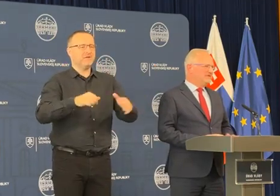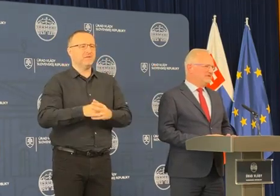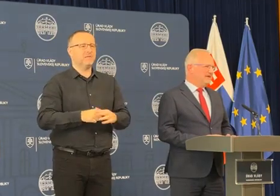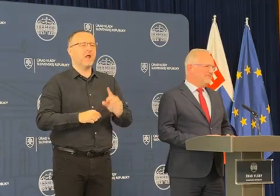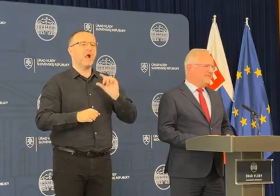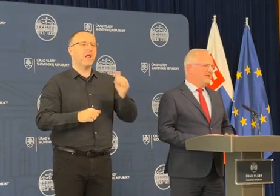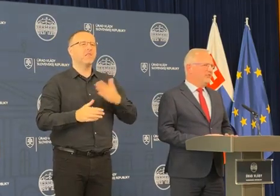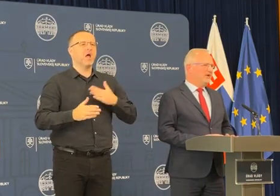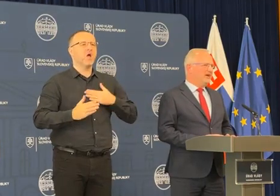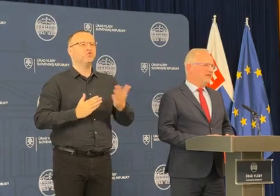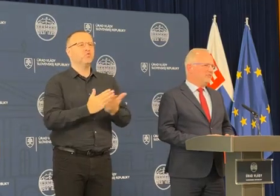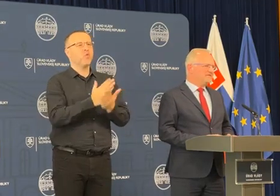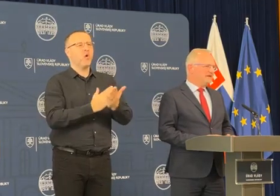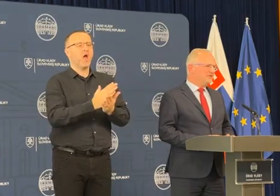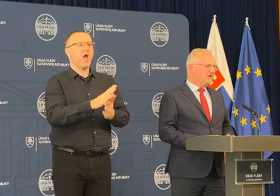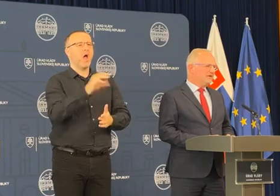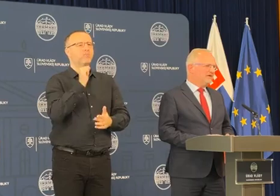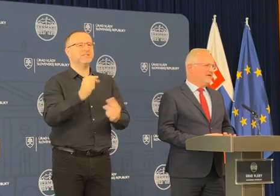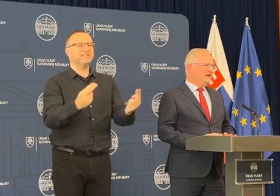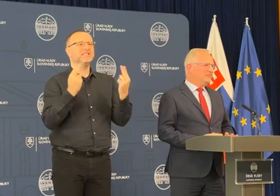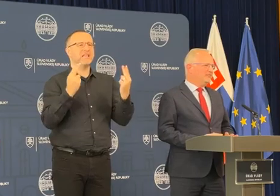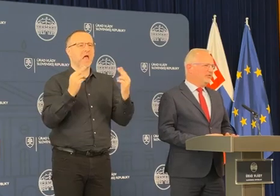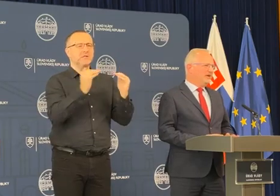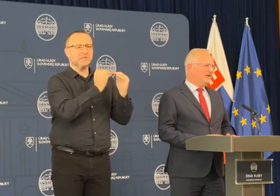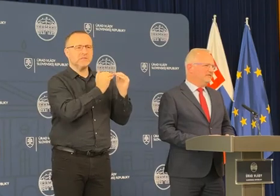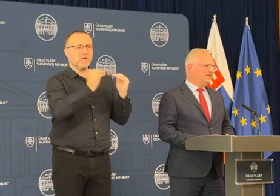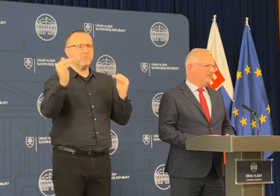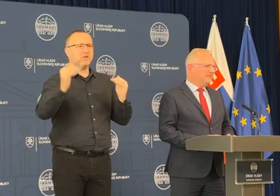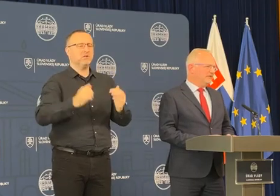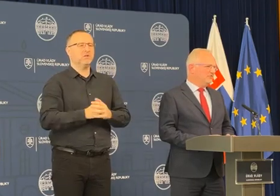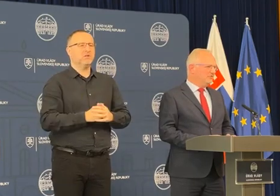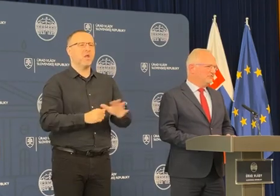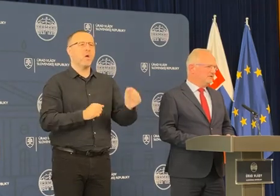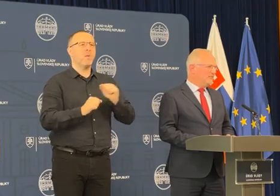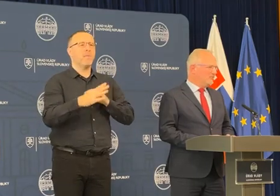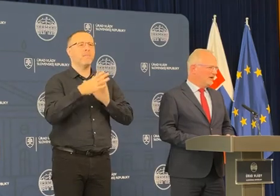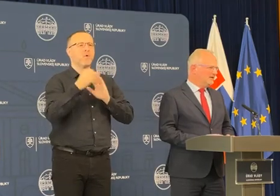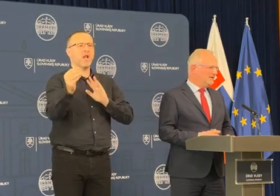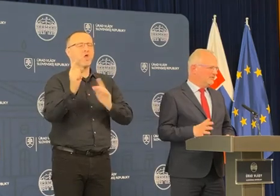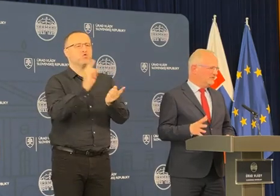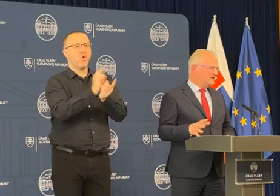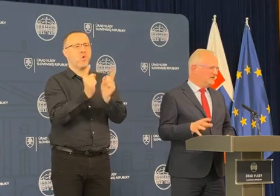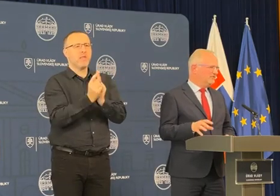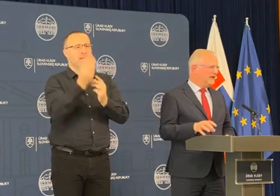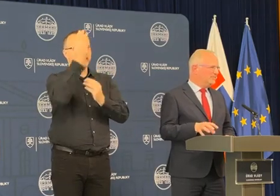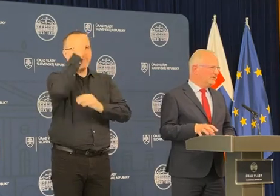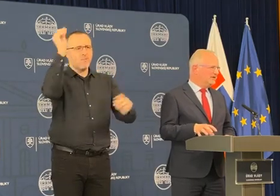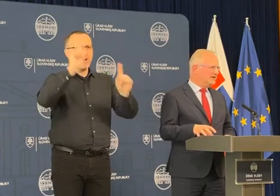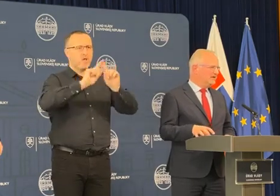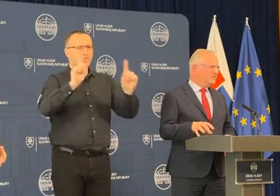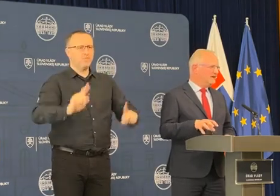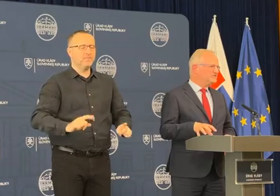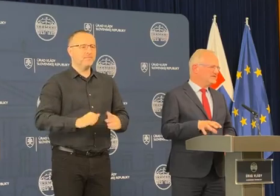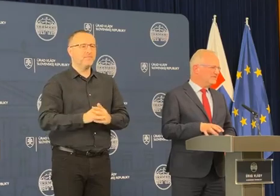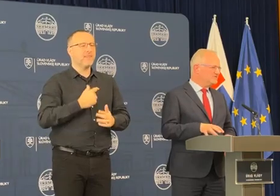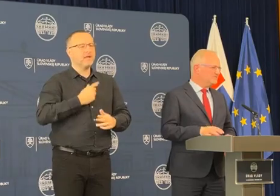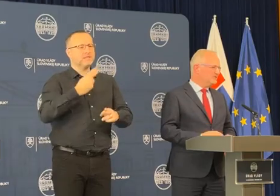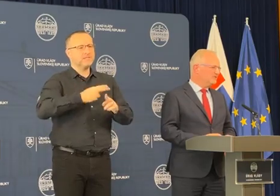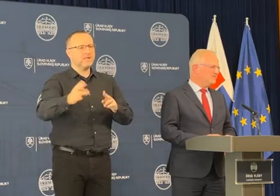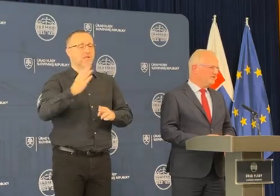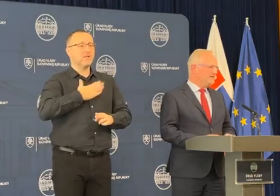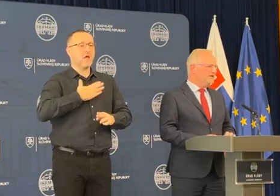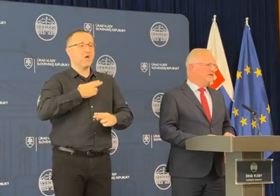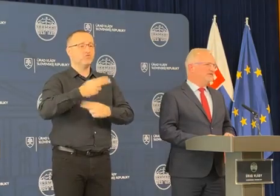tá cena bola stabilná, aby bola podľa dohodnutého memoranda. V podstate je to naplnenie alebo nášho